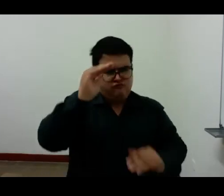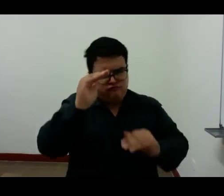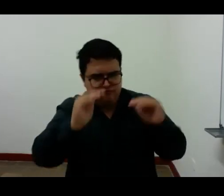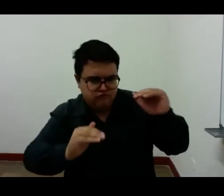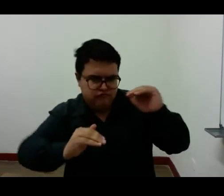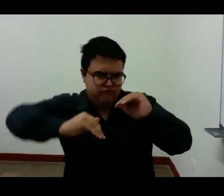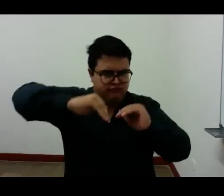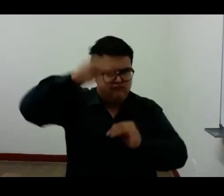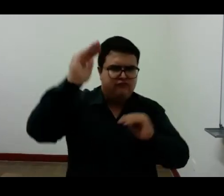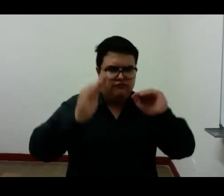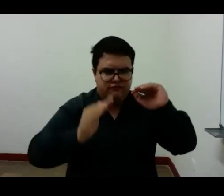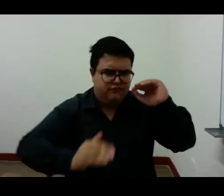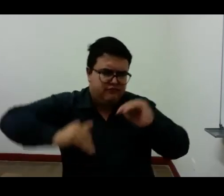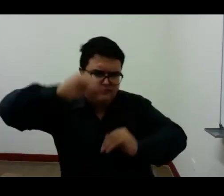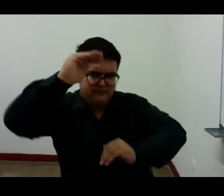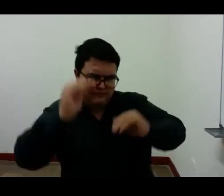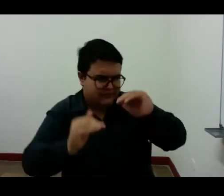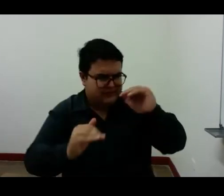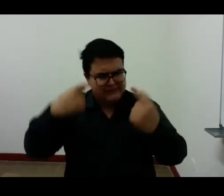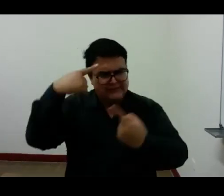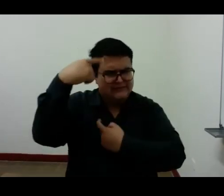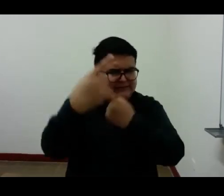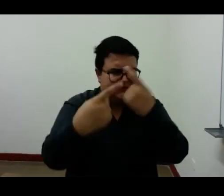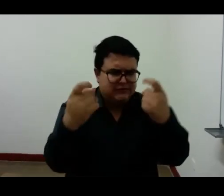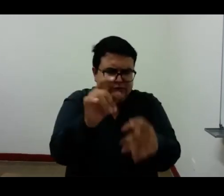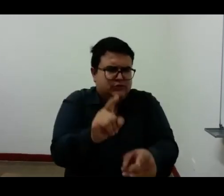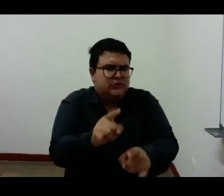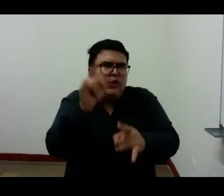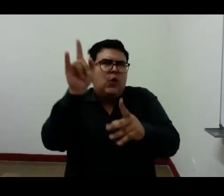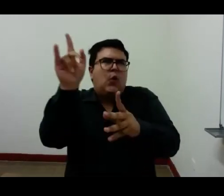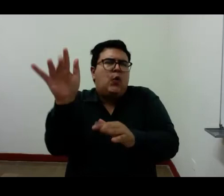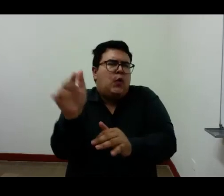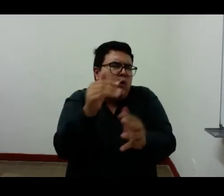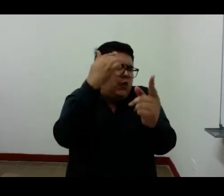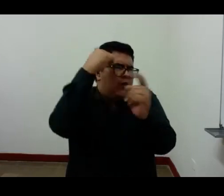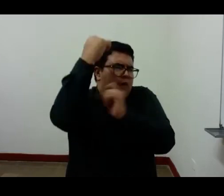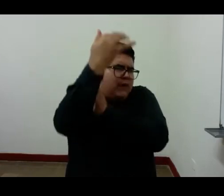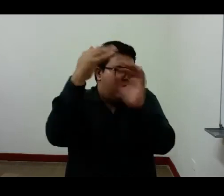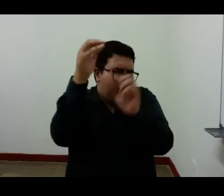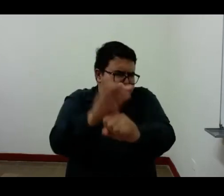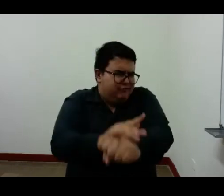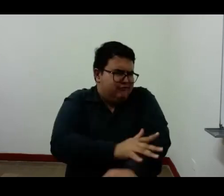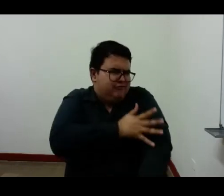conceder plena objetividad al placer subjetivo de la lectura